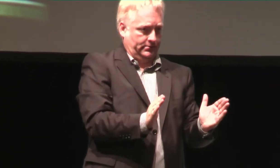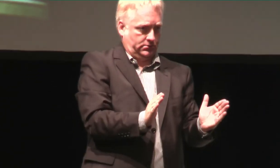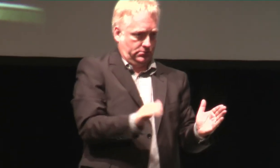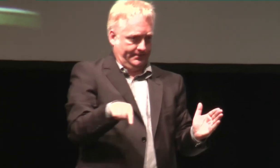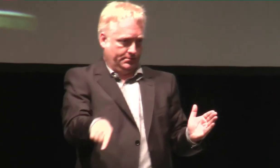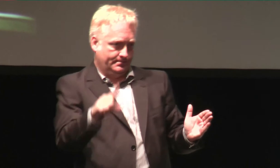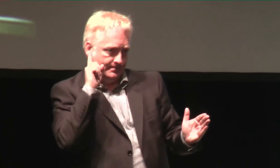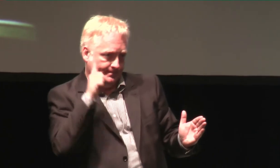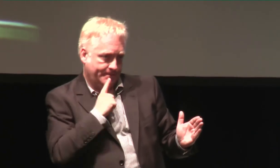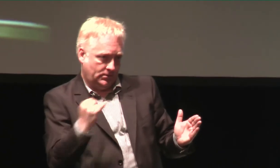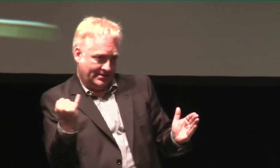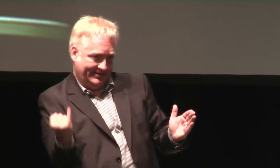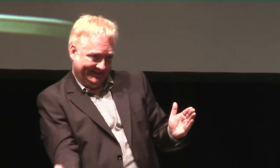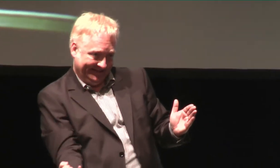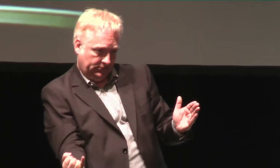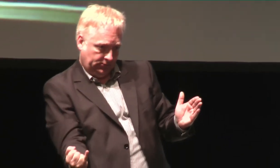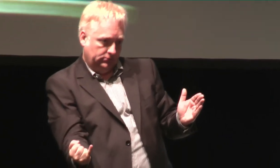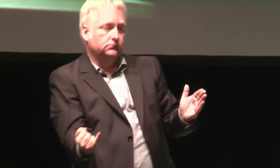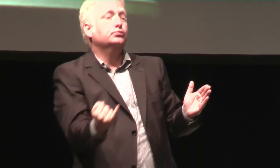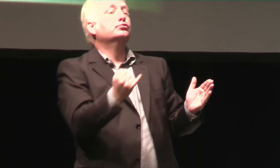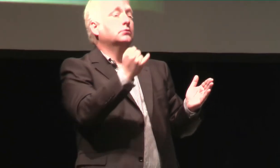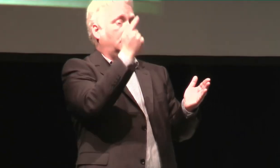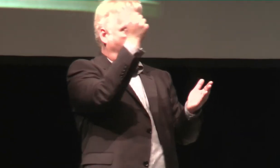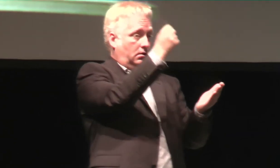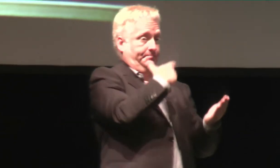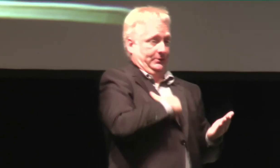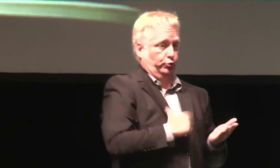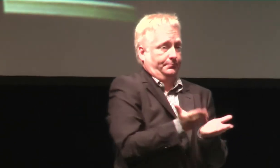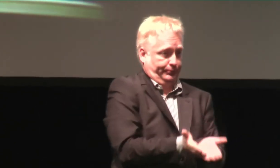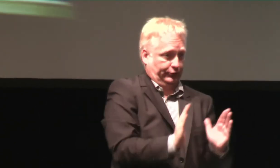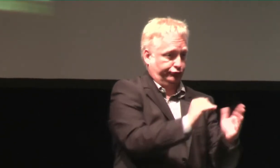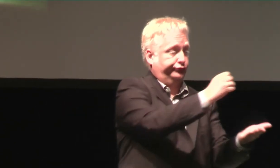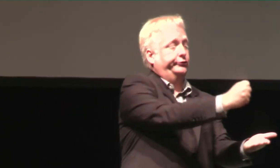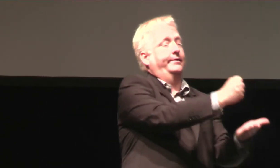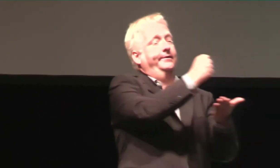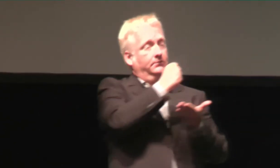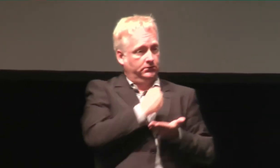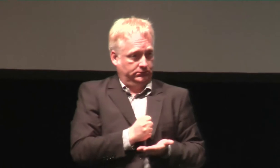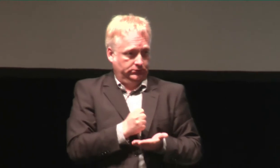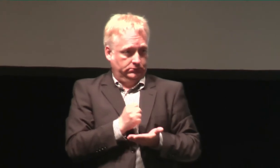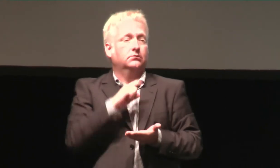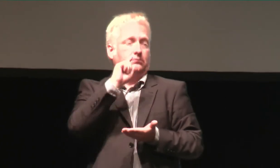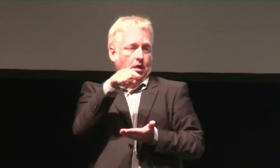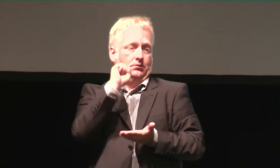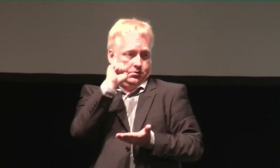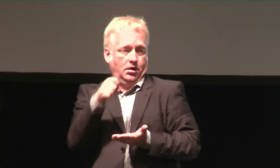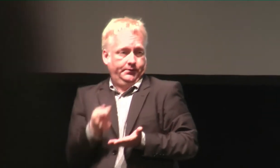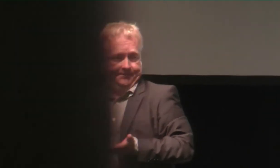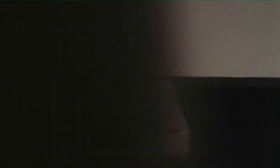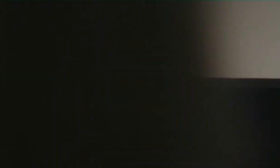Und zwar können sie in der Sozialbehörde ein persönliches Budget für das Kind beantragen. Und dieses persönliche Budget können sie dann